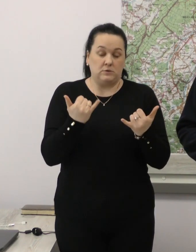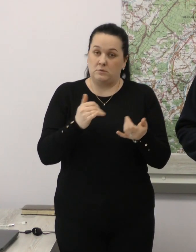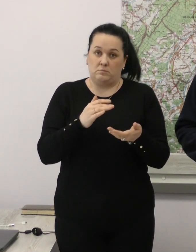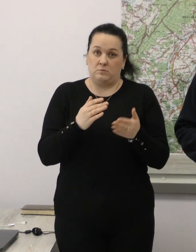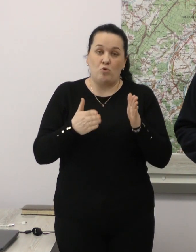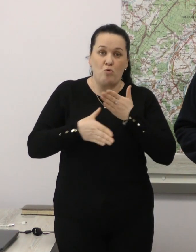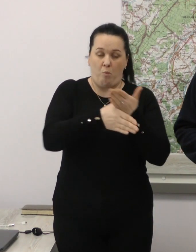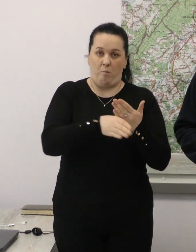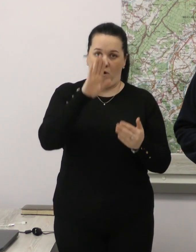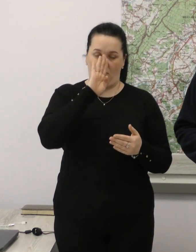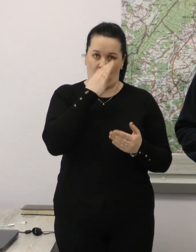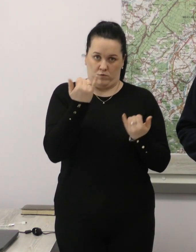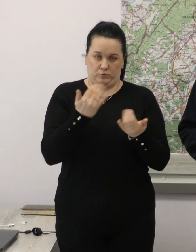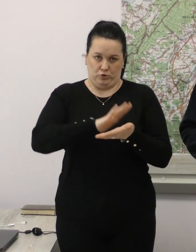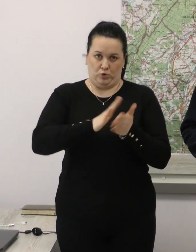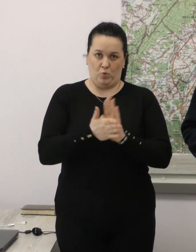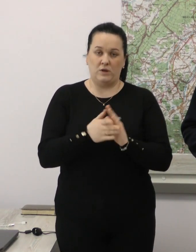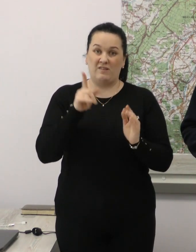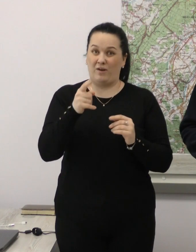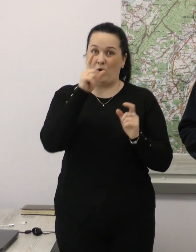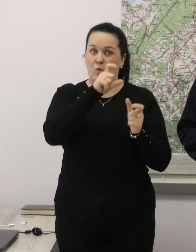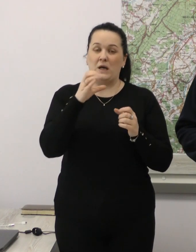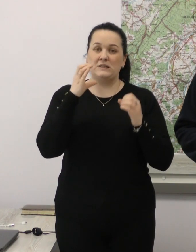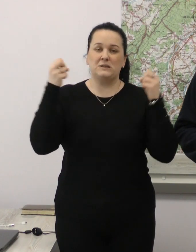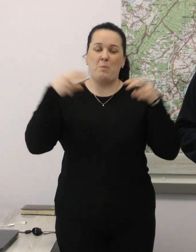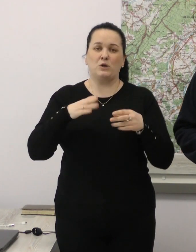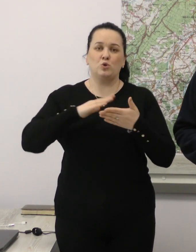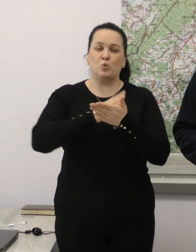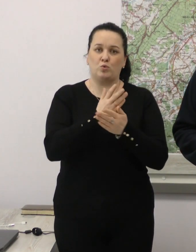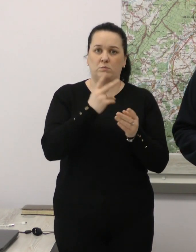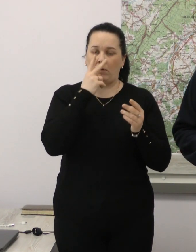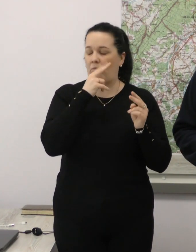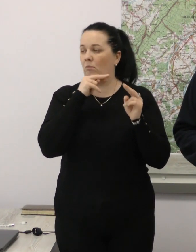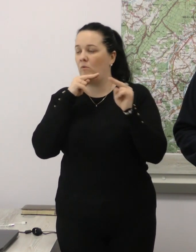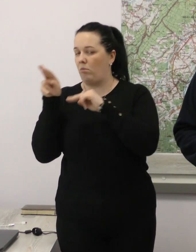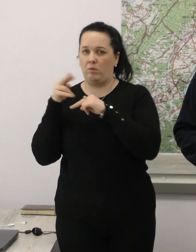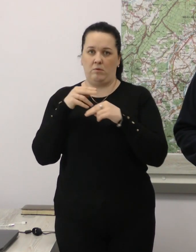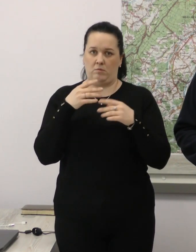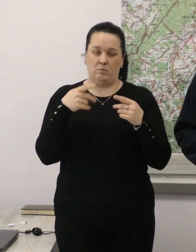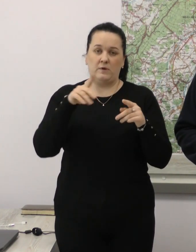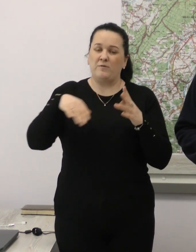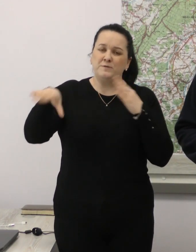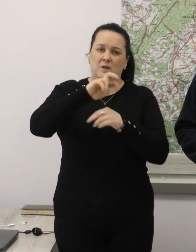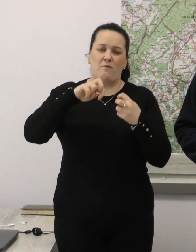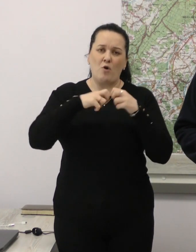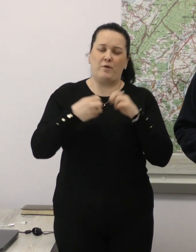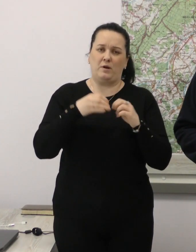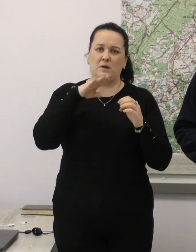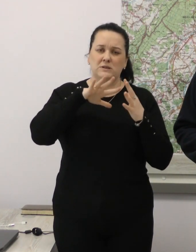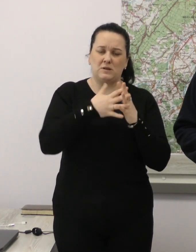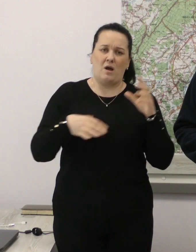час – це допомога ворогові. Ви відволікаєте цим спецслужби, а також, нагадую, кожному селі Вано-Франківської територіальної громади